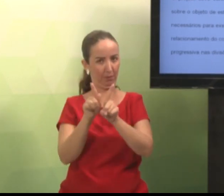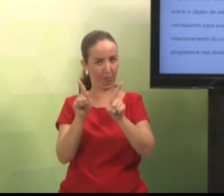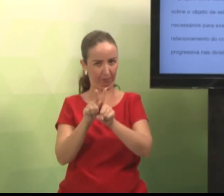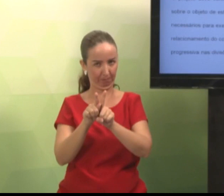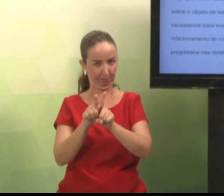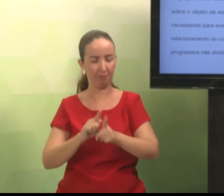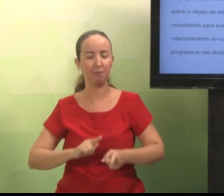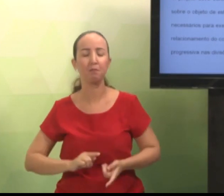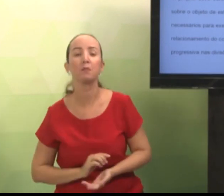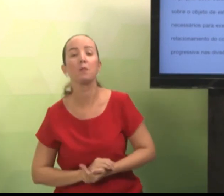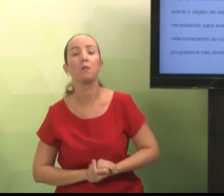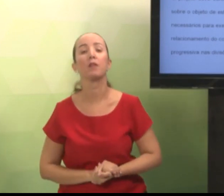primordial.